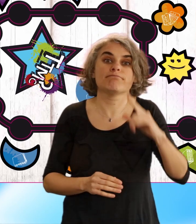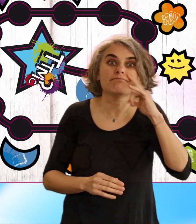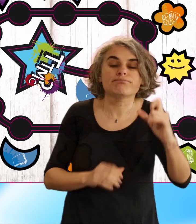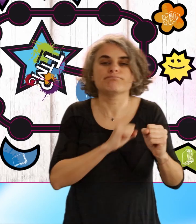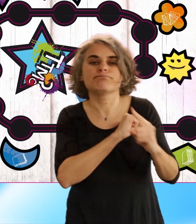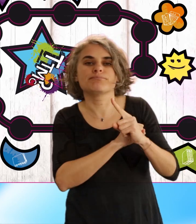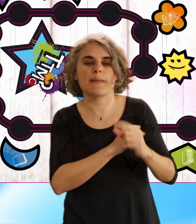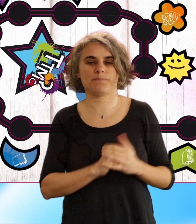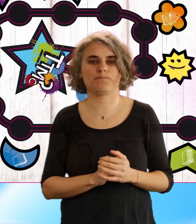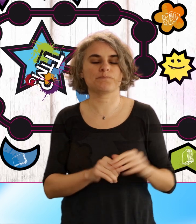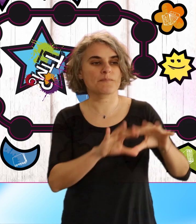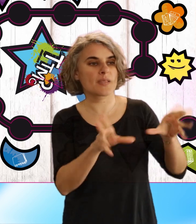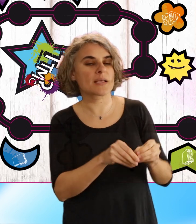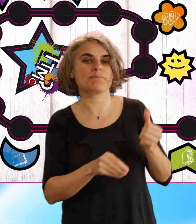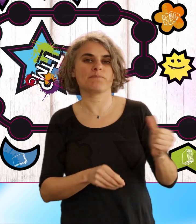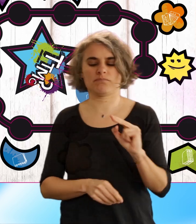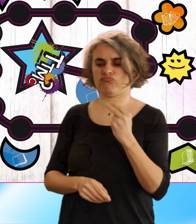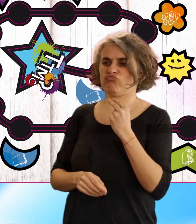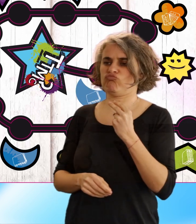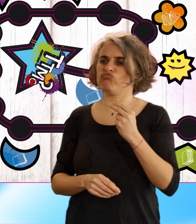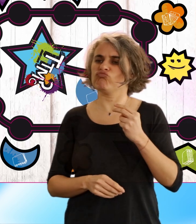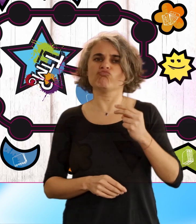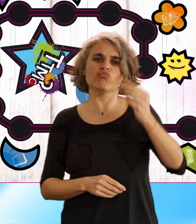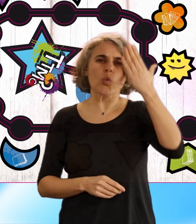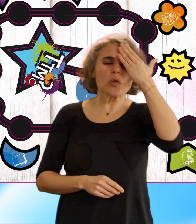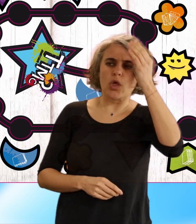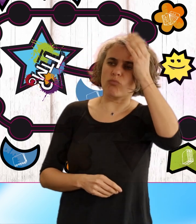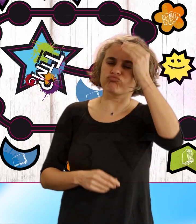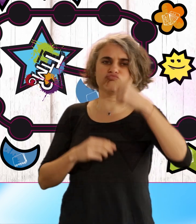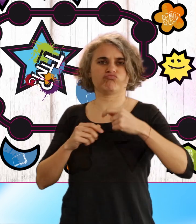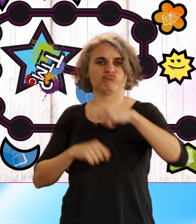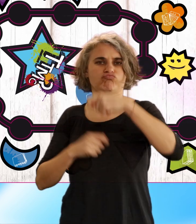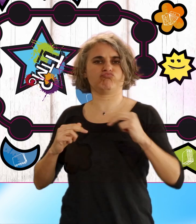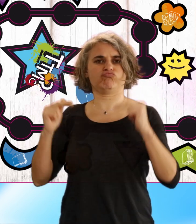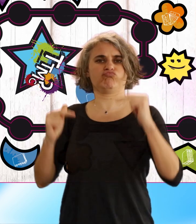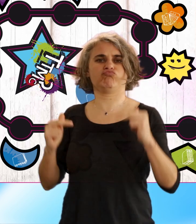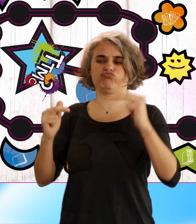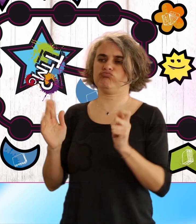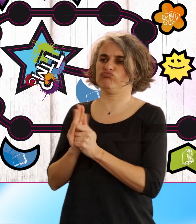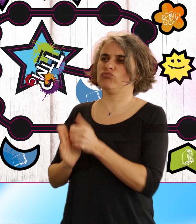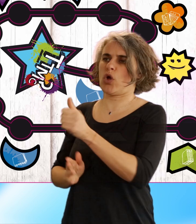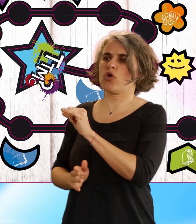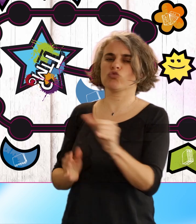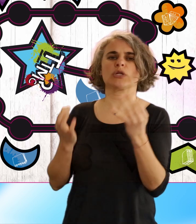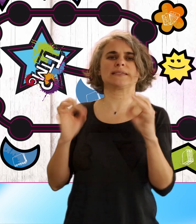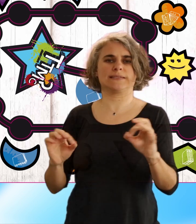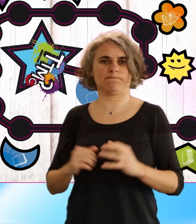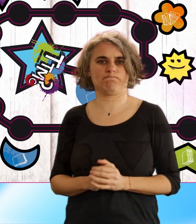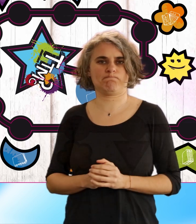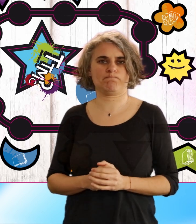L'équipe doit alors auto-évaluer de 1 à 10 son niveau de connaissance sur le sujet tiré. La question correspondante à son